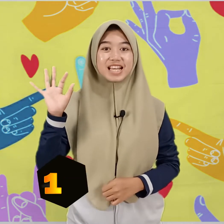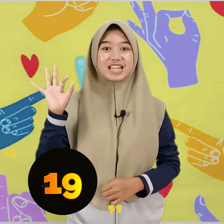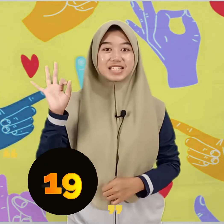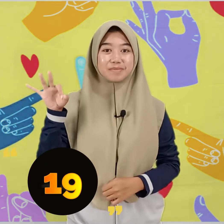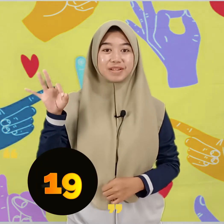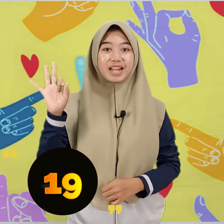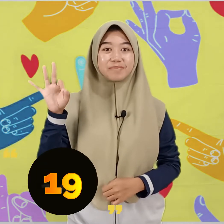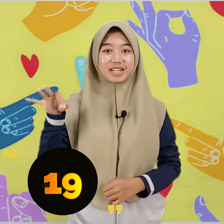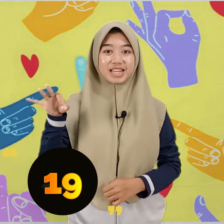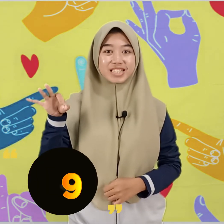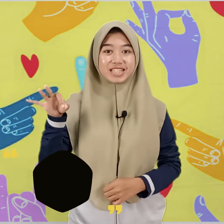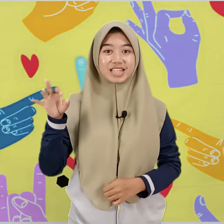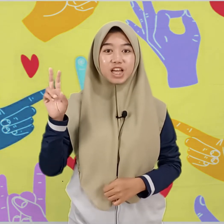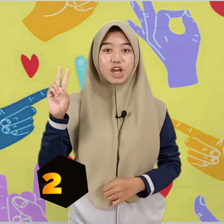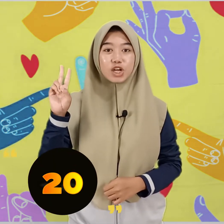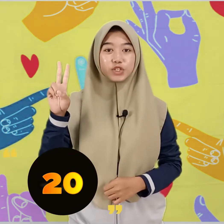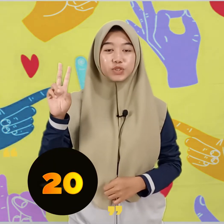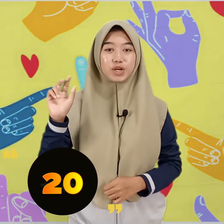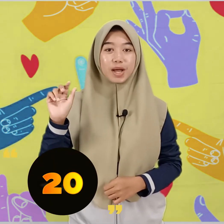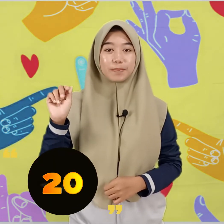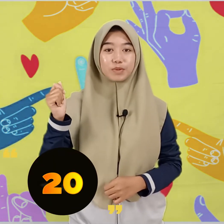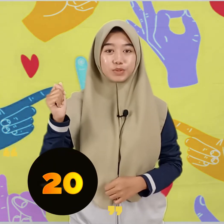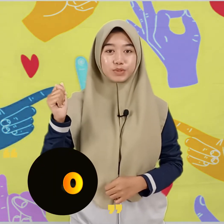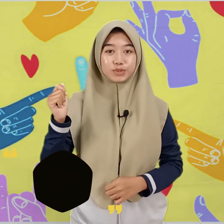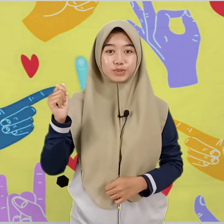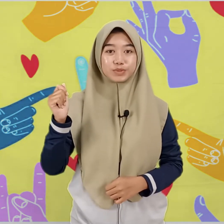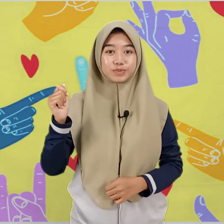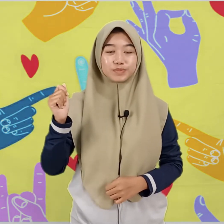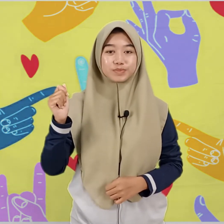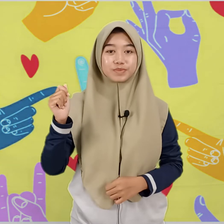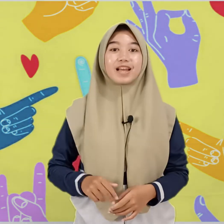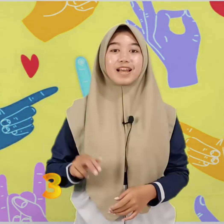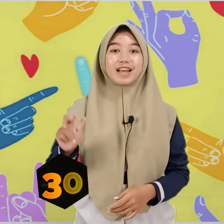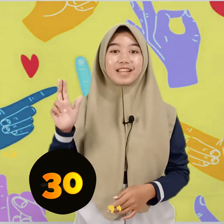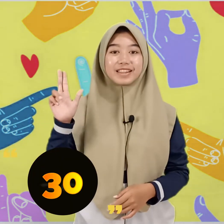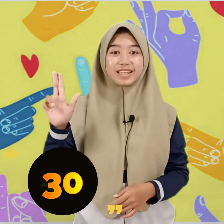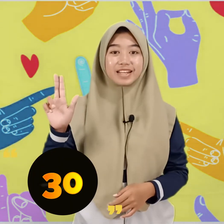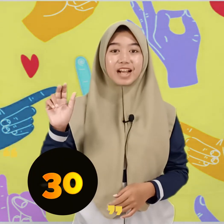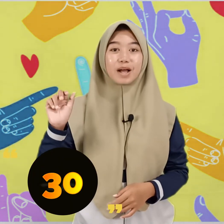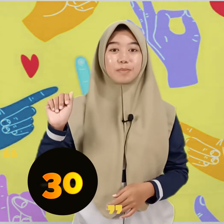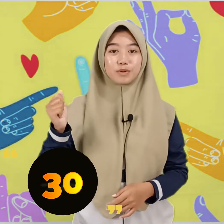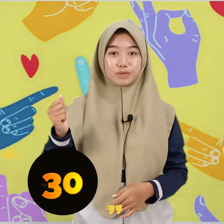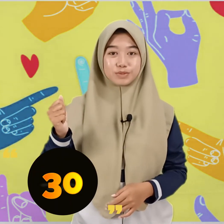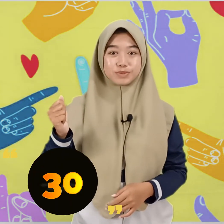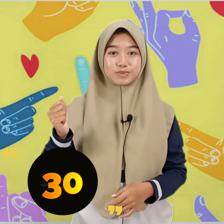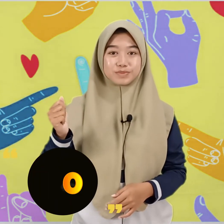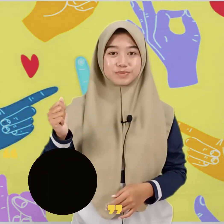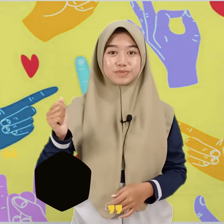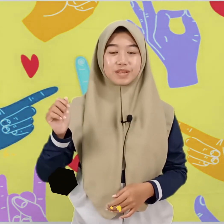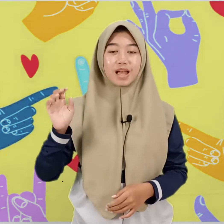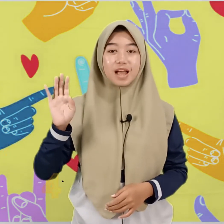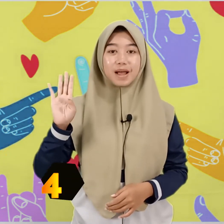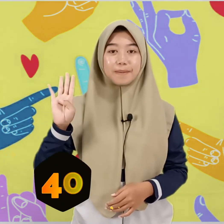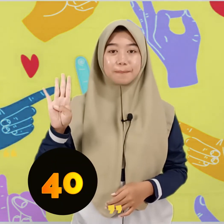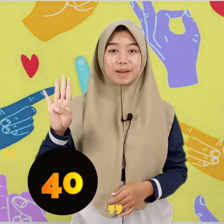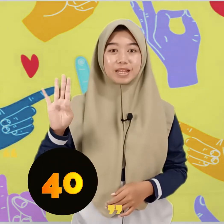19, 20 30, 40,